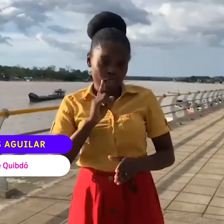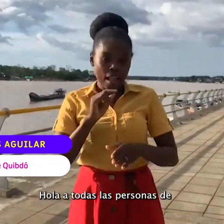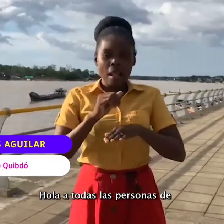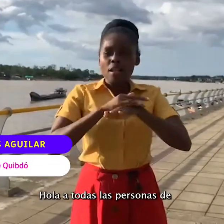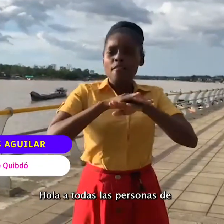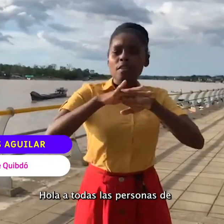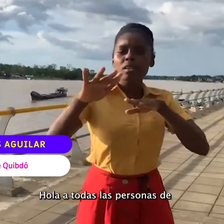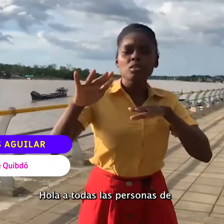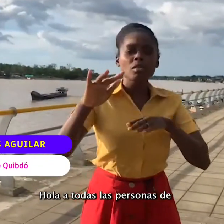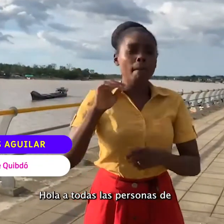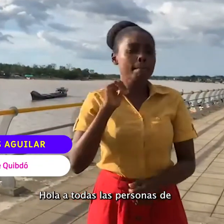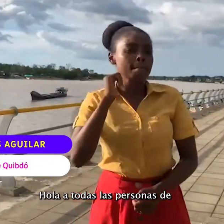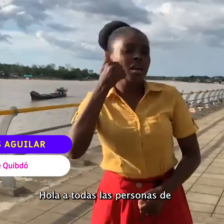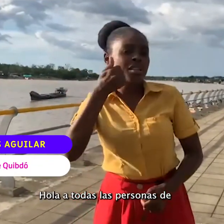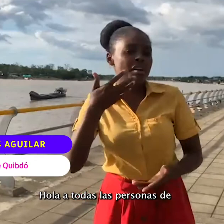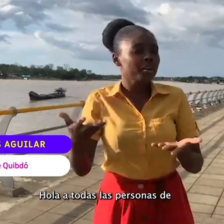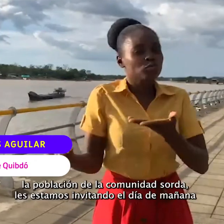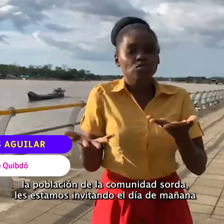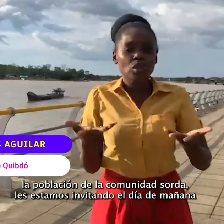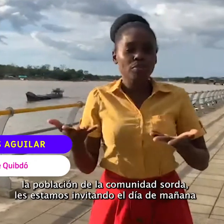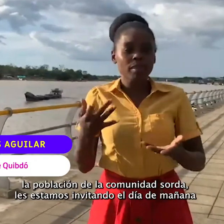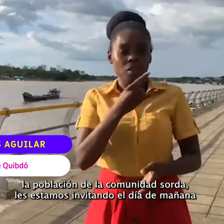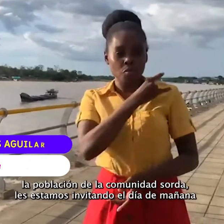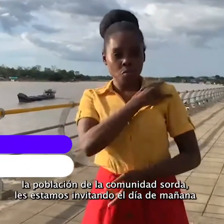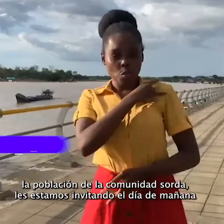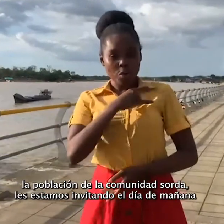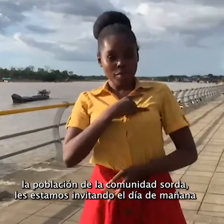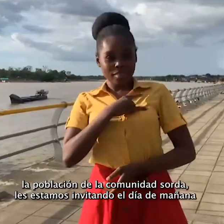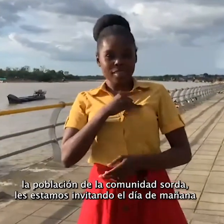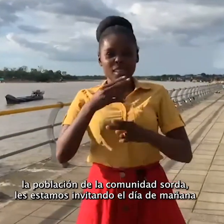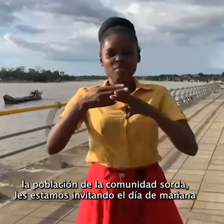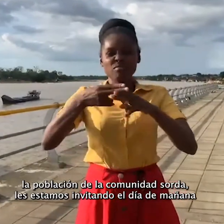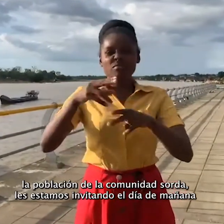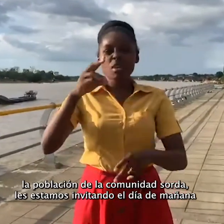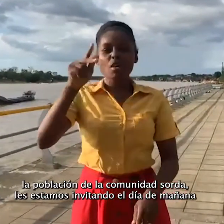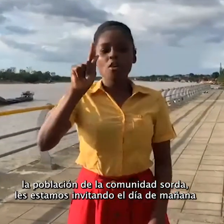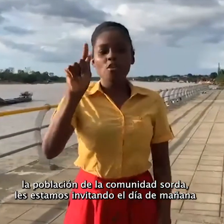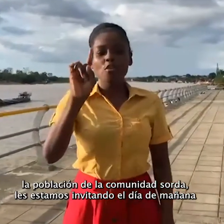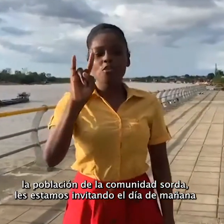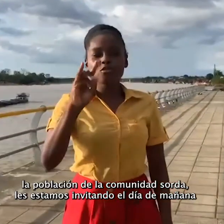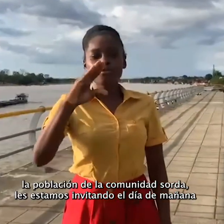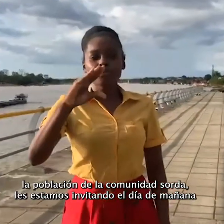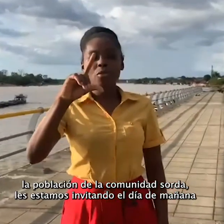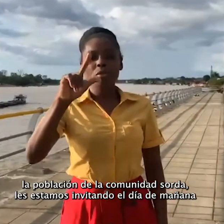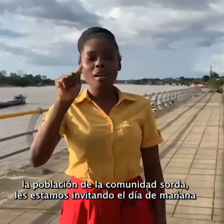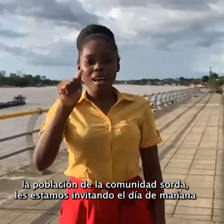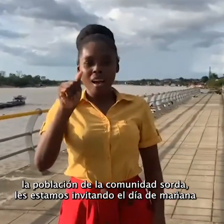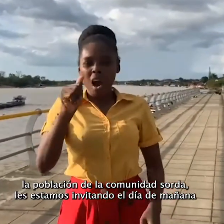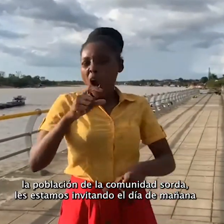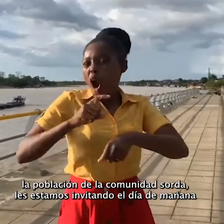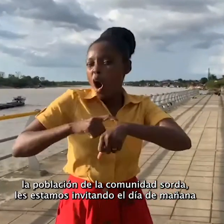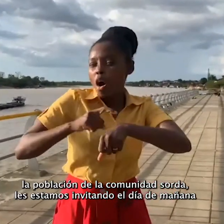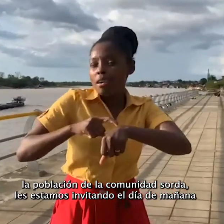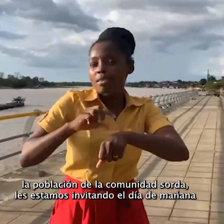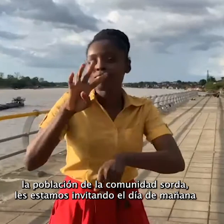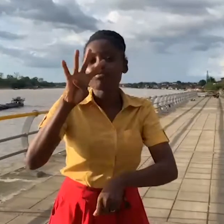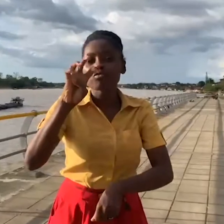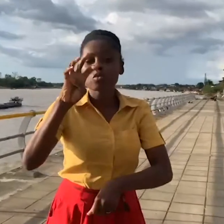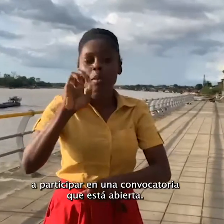Hola a todas las personas de la población de la comunidad sorda, les estamos invitando el día de mañana a